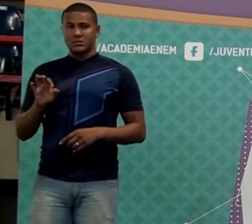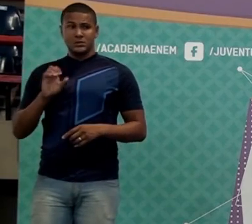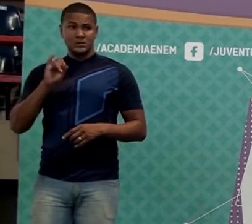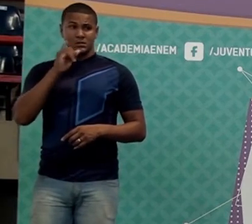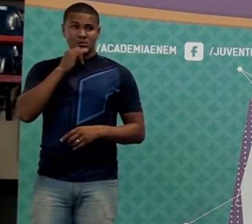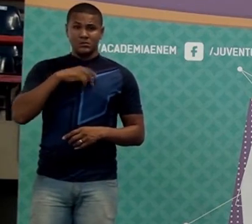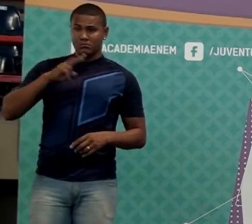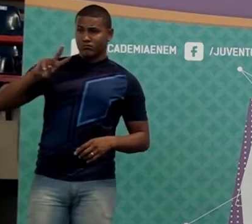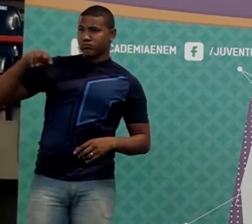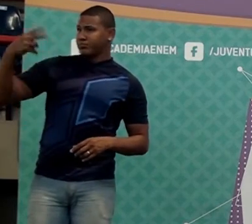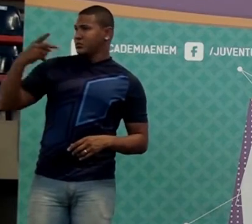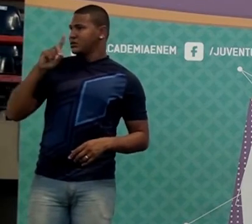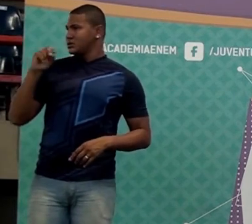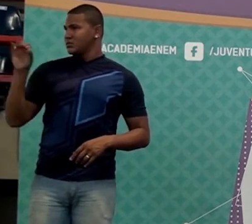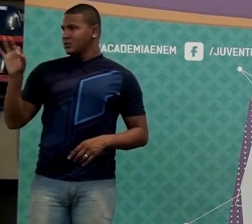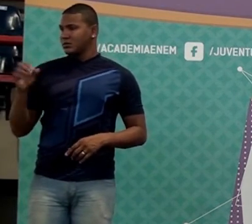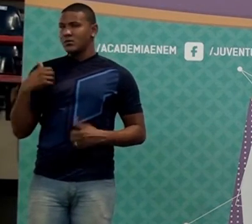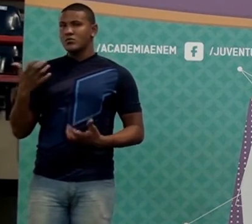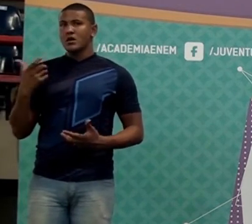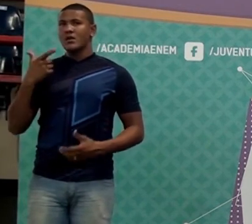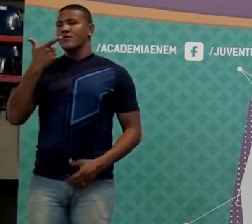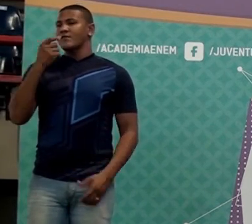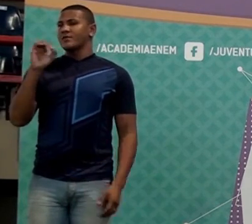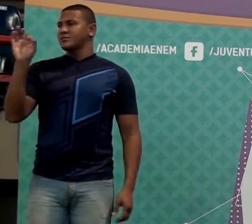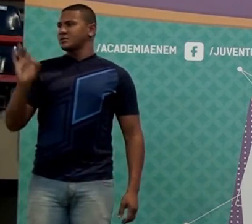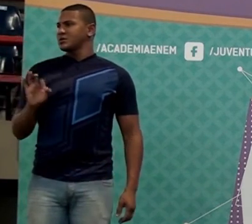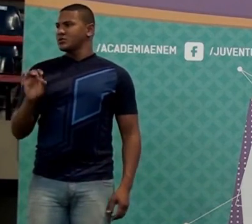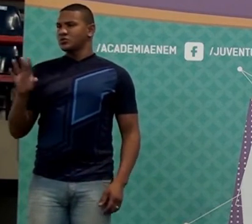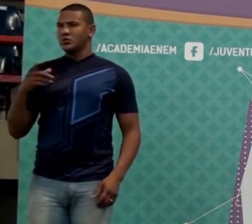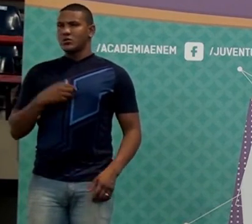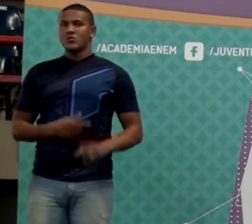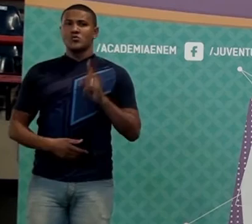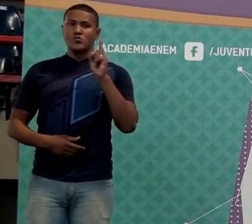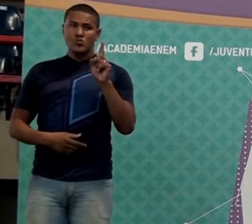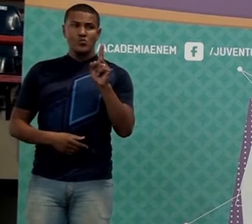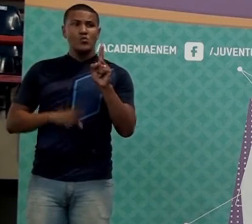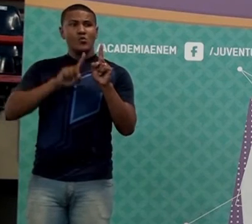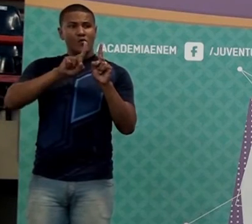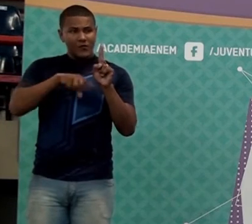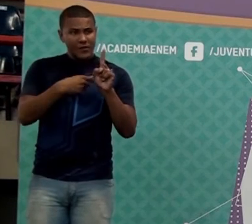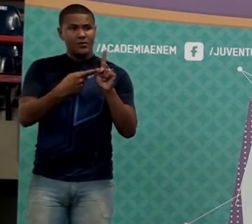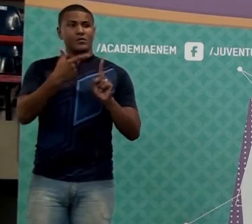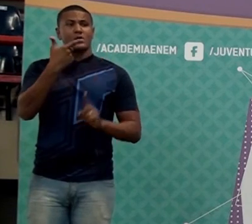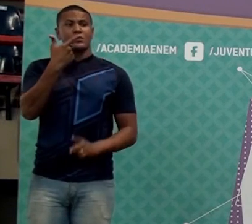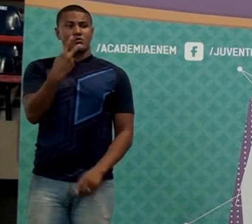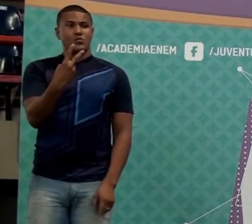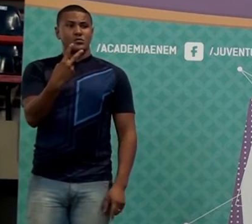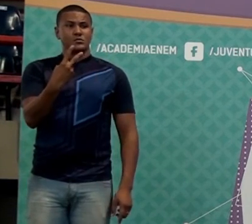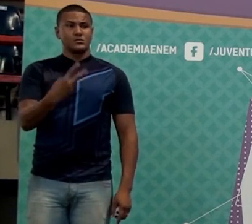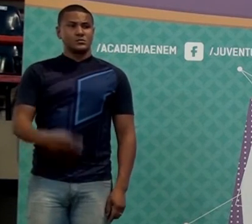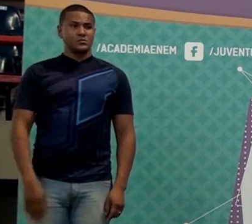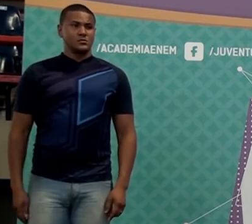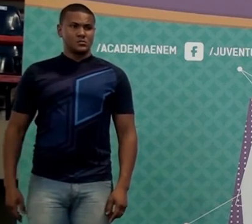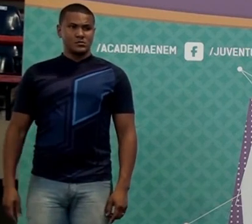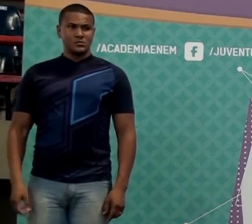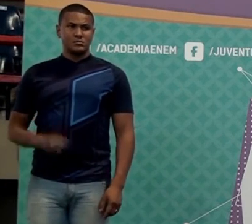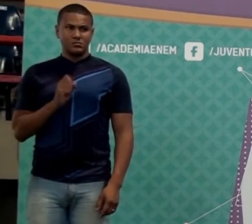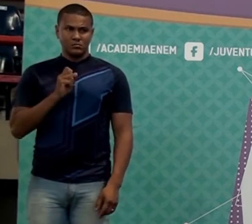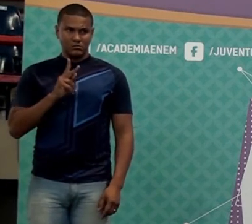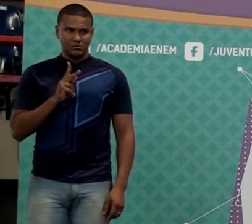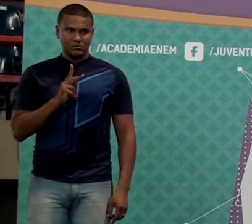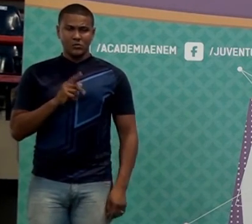dobrar, aumentou 100%. Eu só quero aumentar 20%. Então, eu tenho que multiplicar por 1,2. Faz sentido?